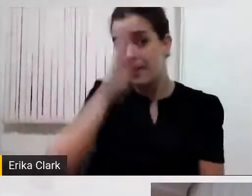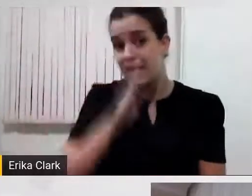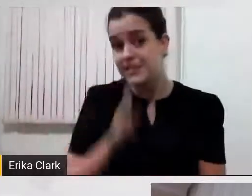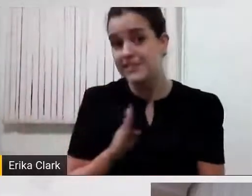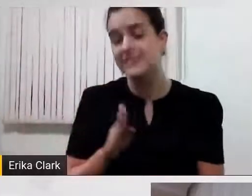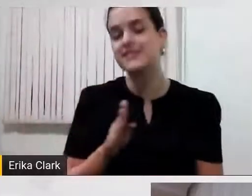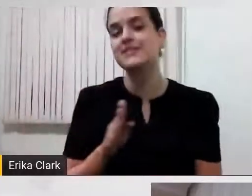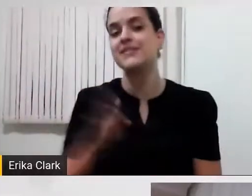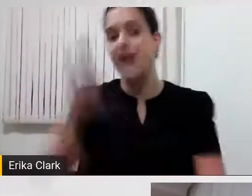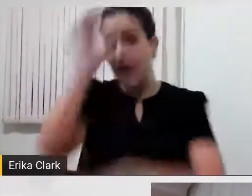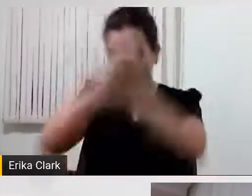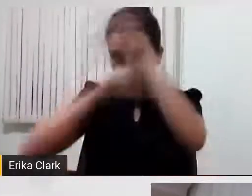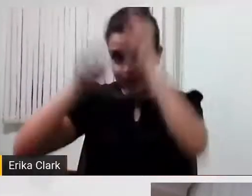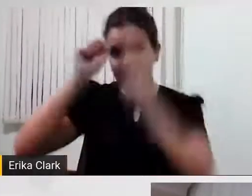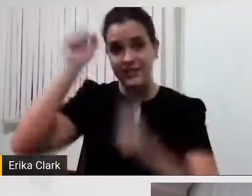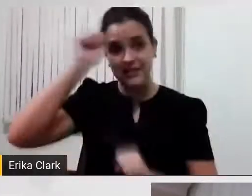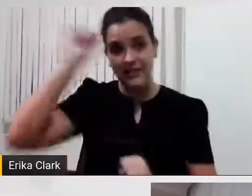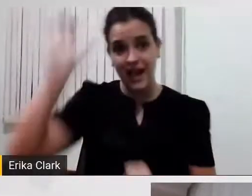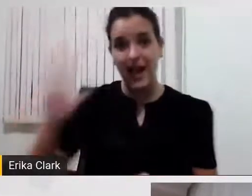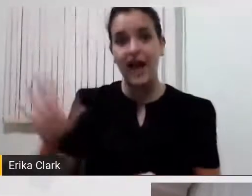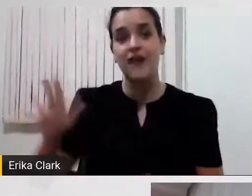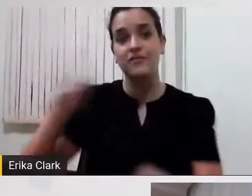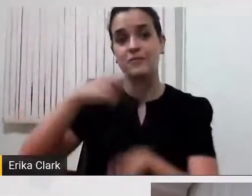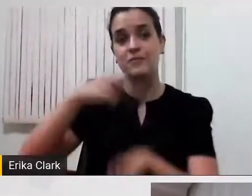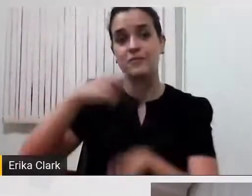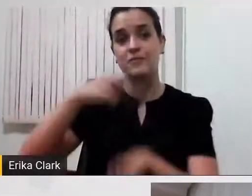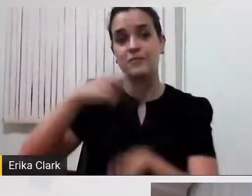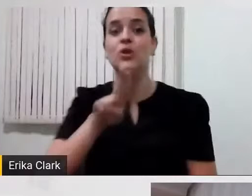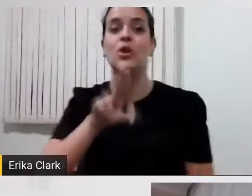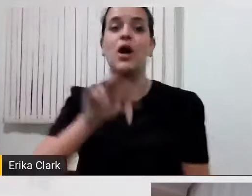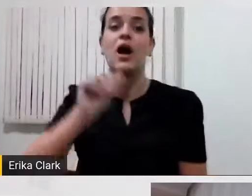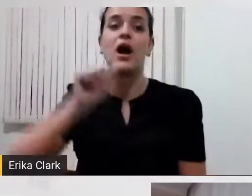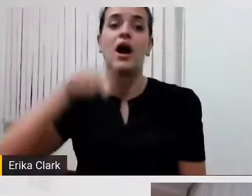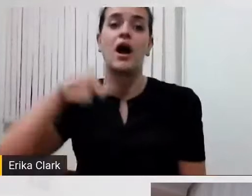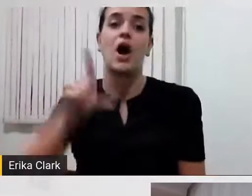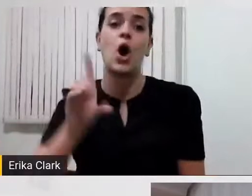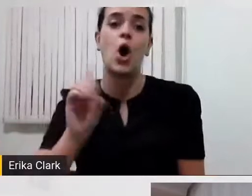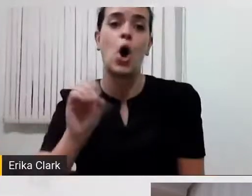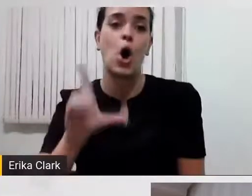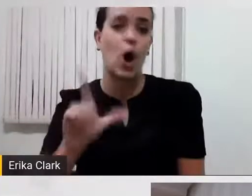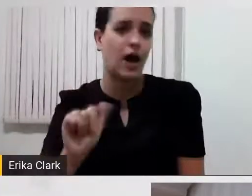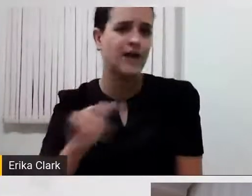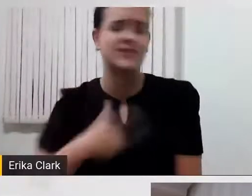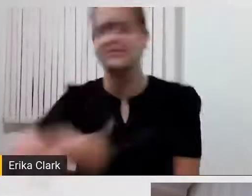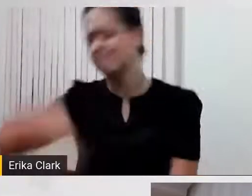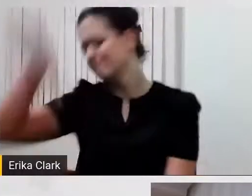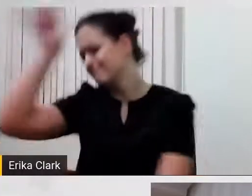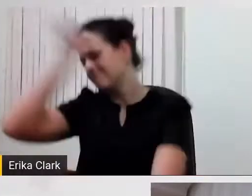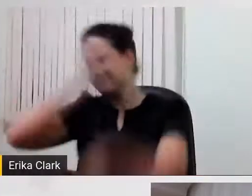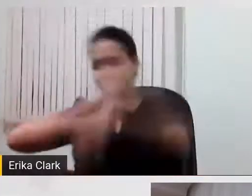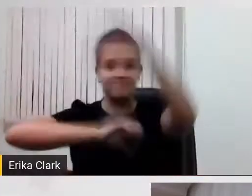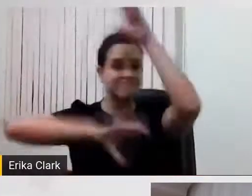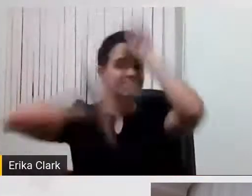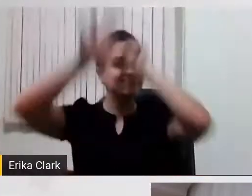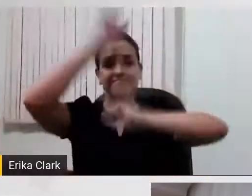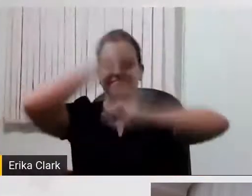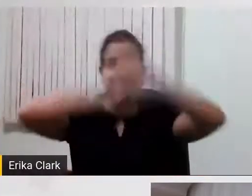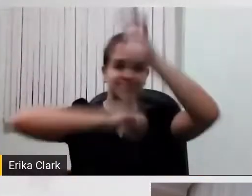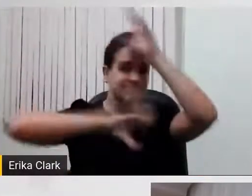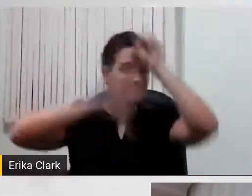Angola duas vezes, que foi muito rico também aprender com os irmãos lá angolanos. E